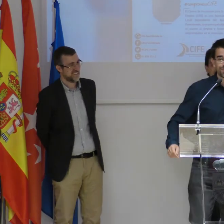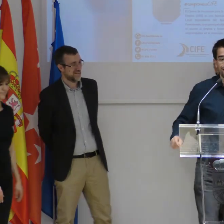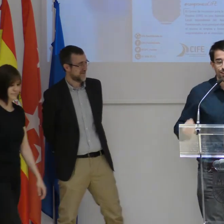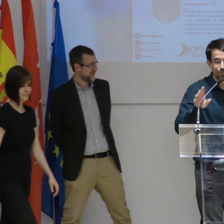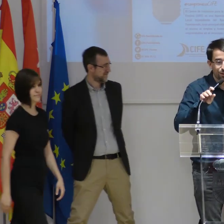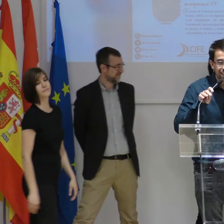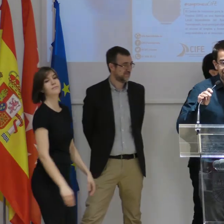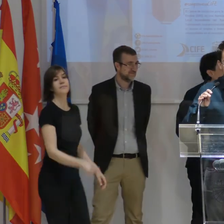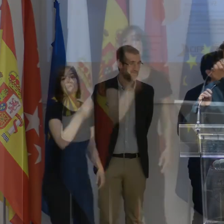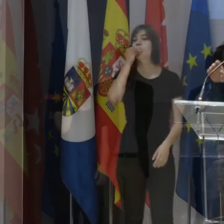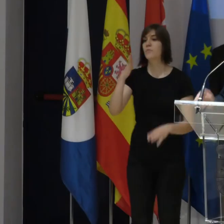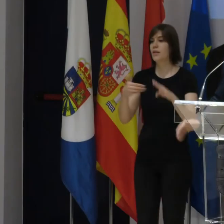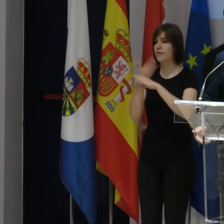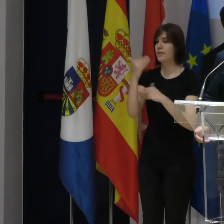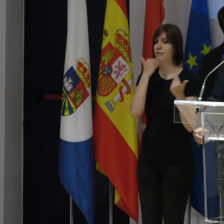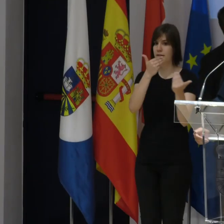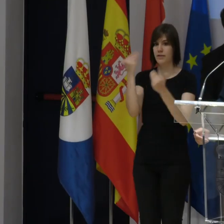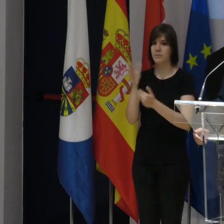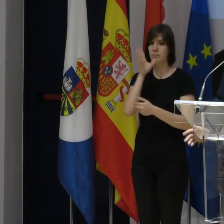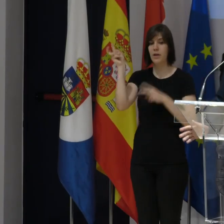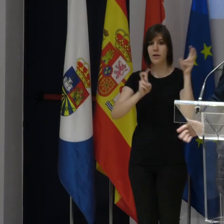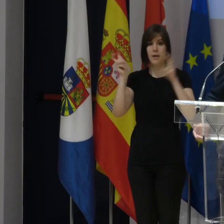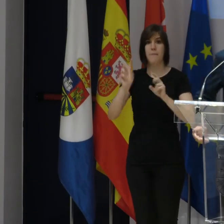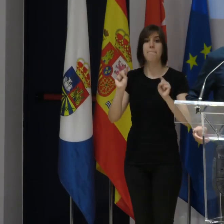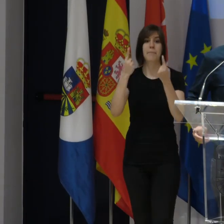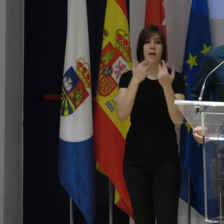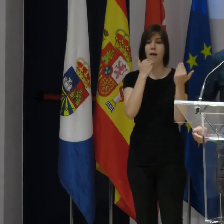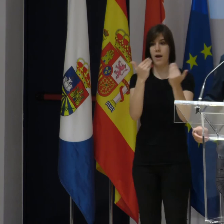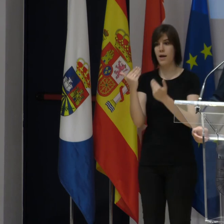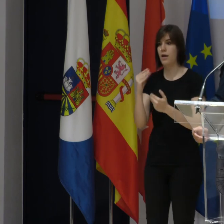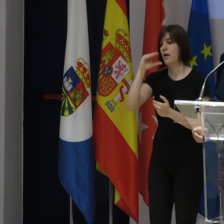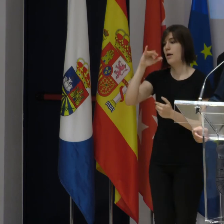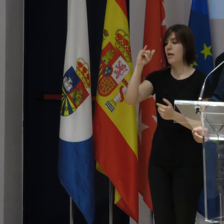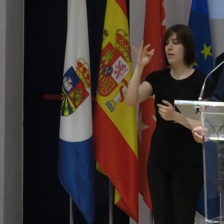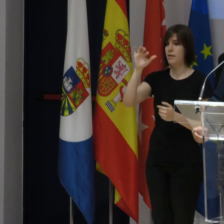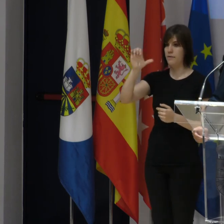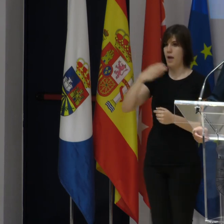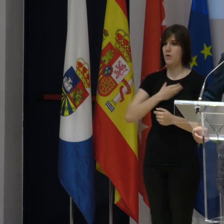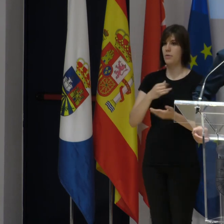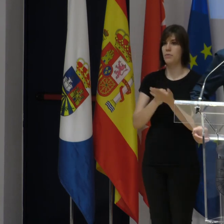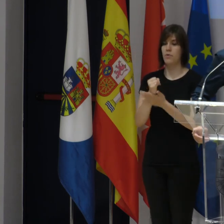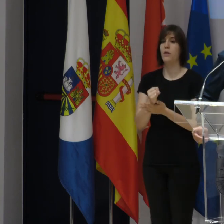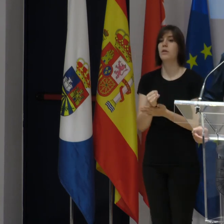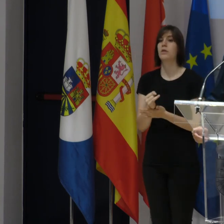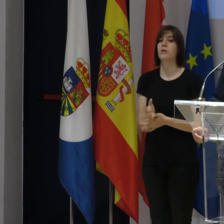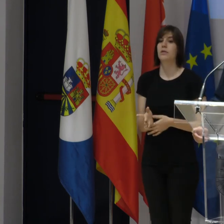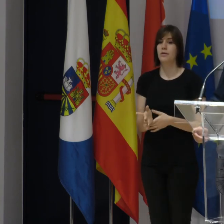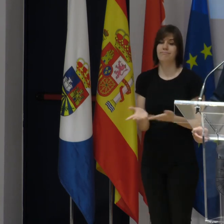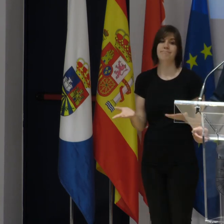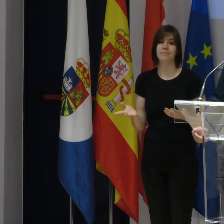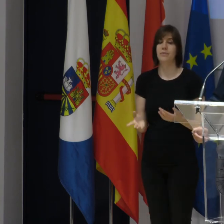Buenos días, gracias por haber venido. Y en primer lugar, agradecer al CIFE, al Ayuntamiento de Fuenlabrada, a nuestro